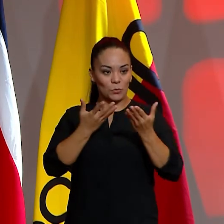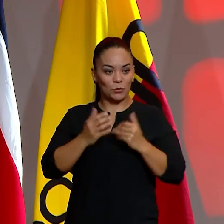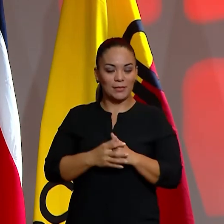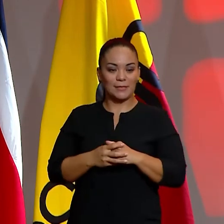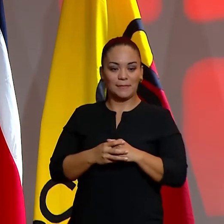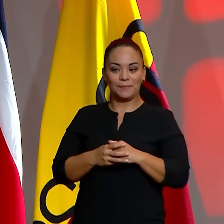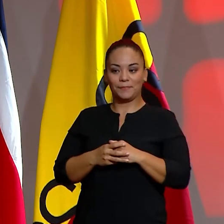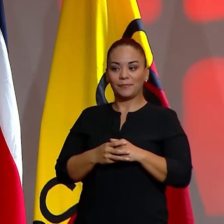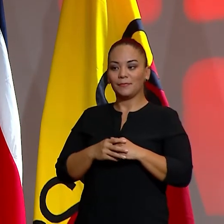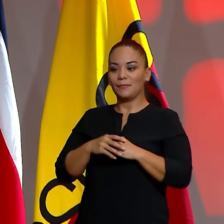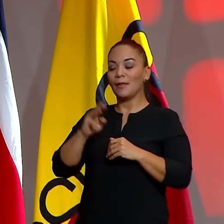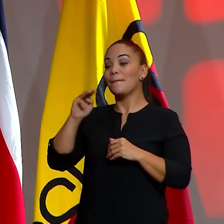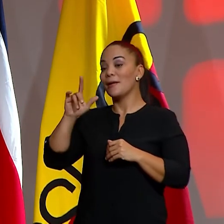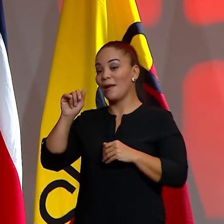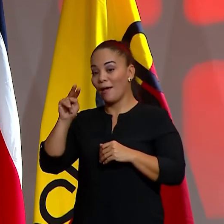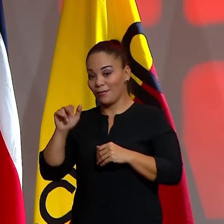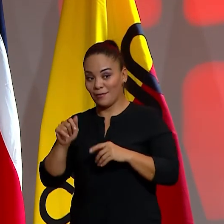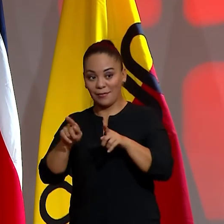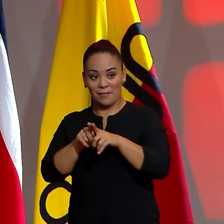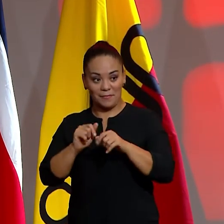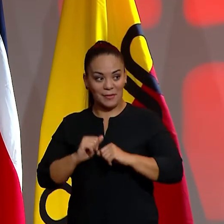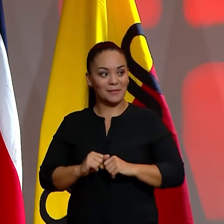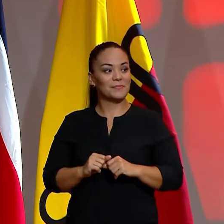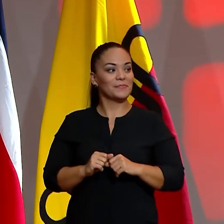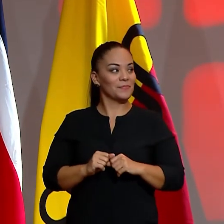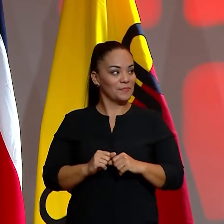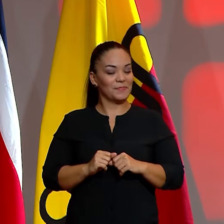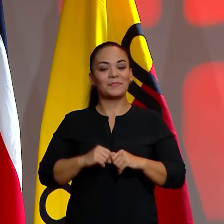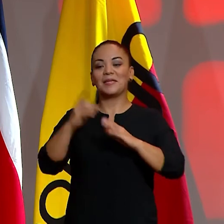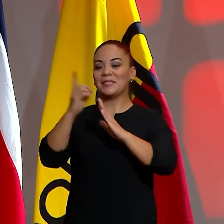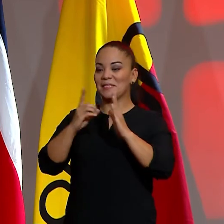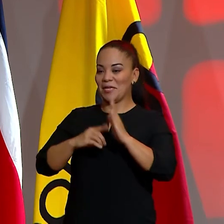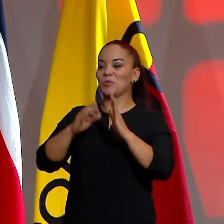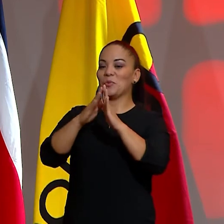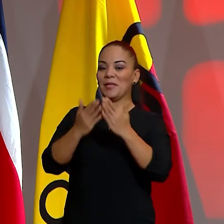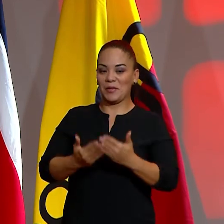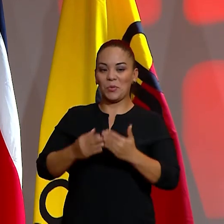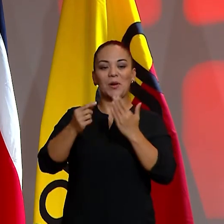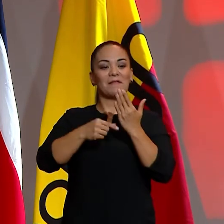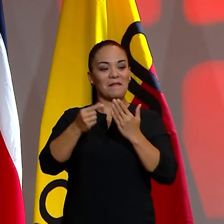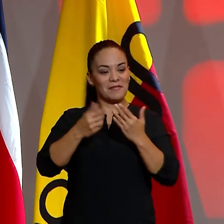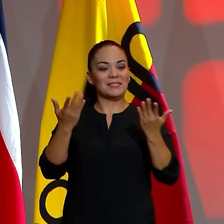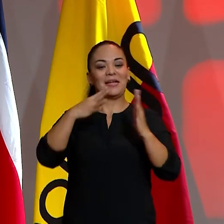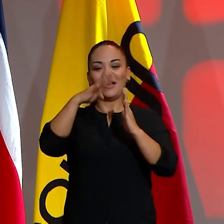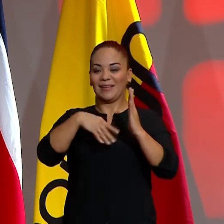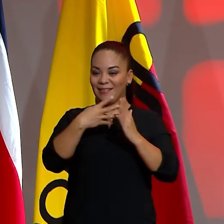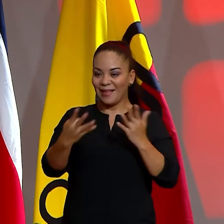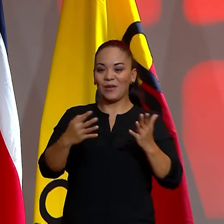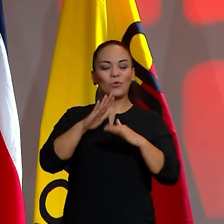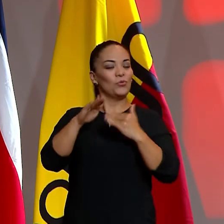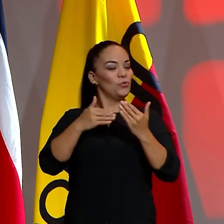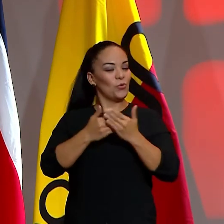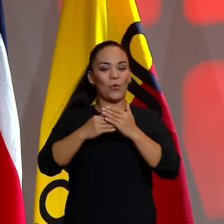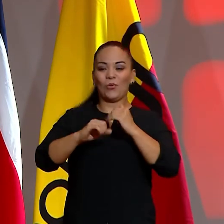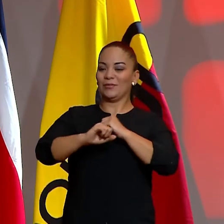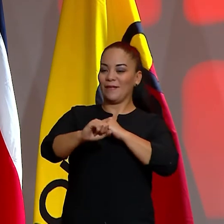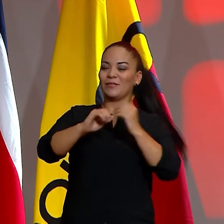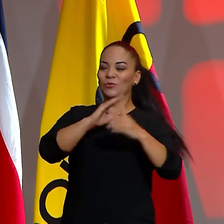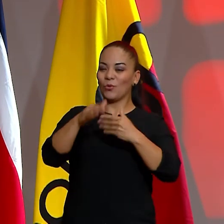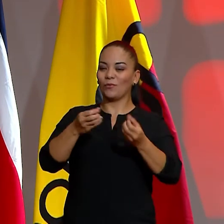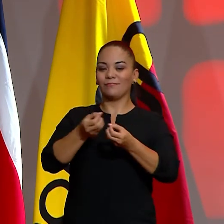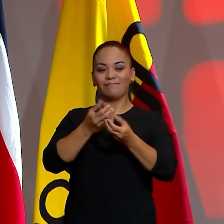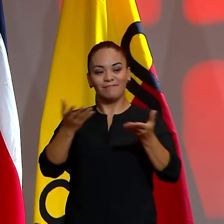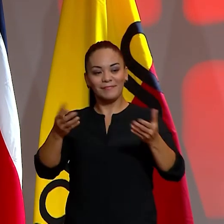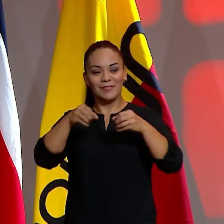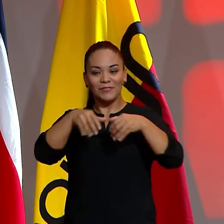Y de Melania, fue extraordinaria en el diseño del libro, la revista, el calendario, los avisos en redes sociales